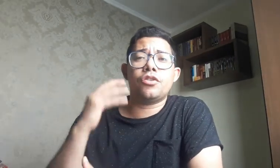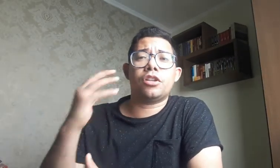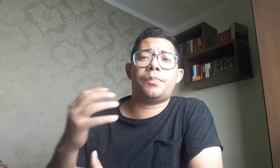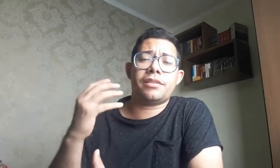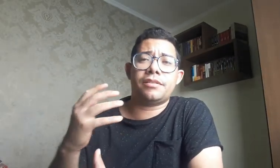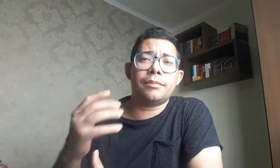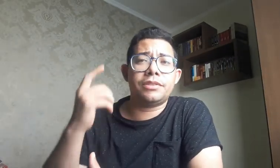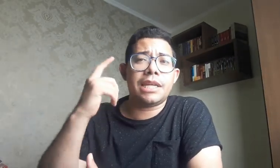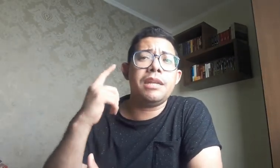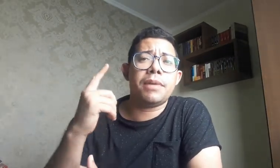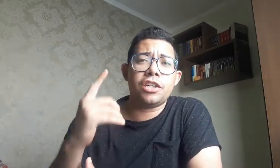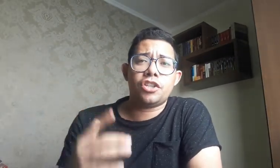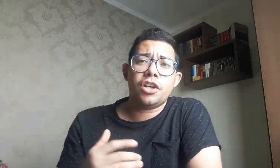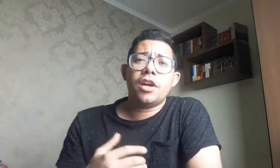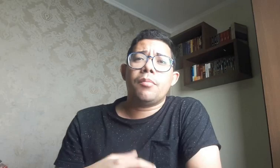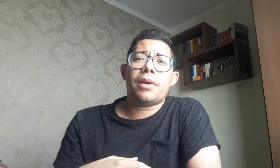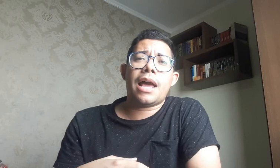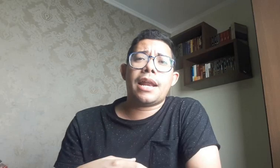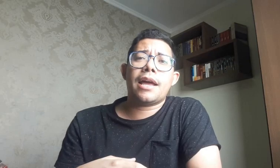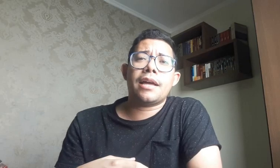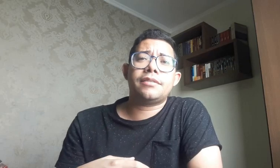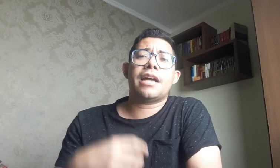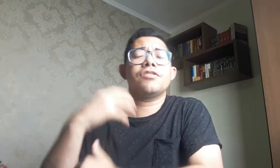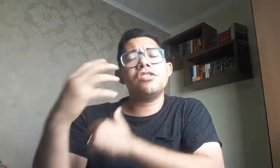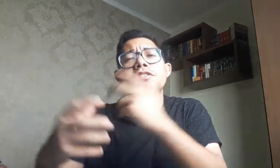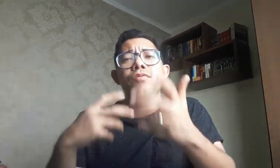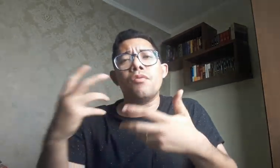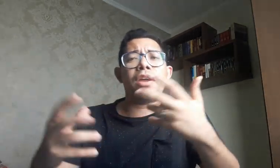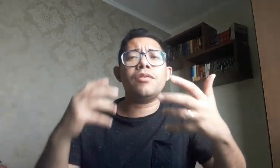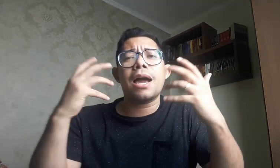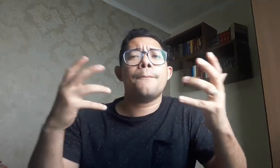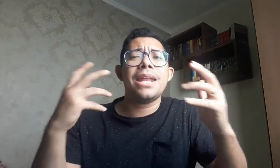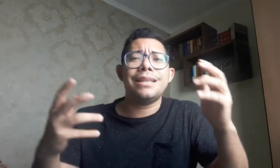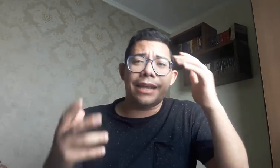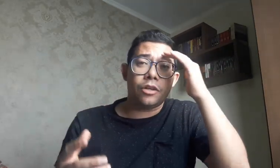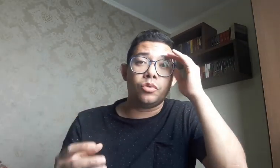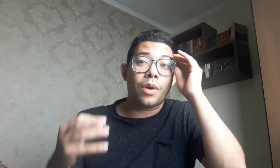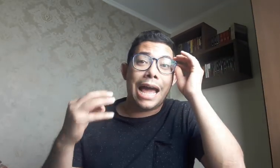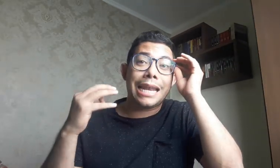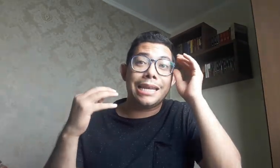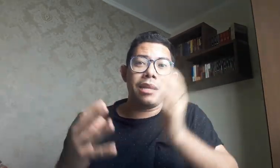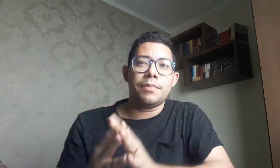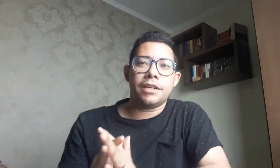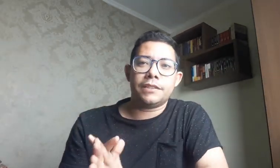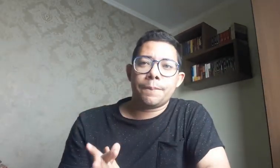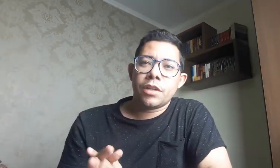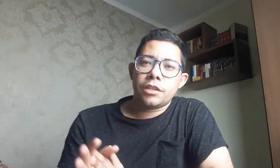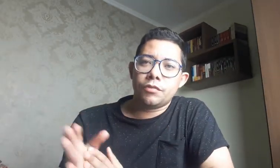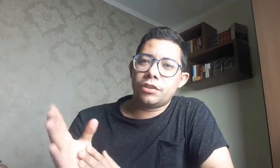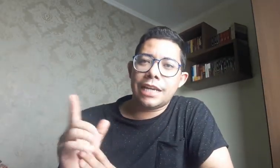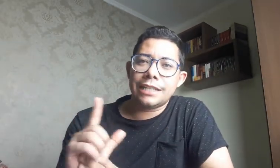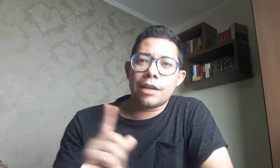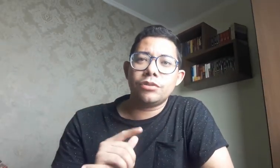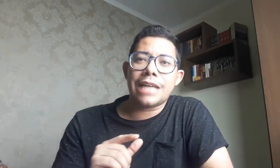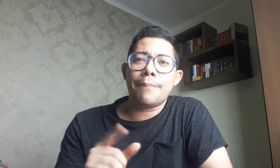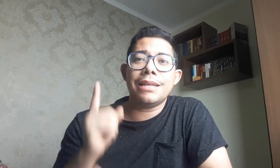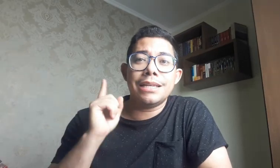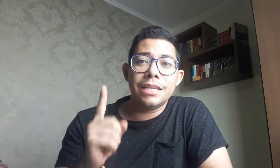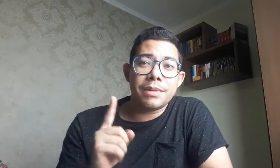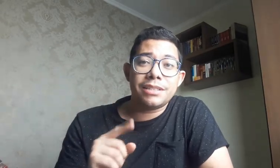que nós precisamos ter em mente para estar desenvolvendo e aprendendo a Libras. Se você ainda não sabe, Libras